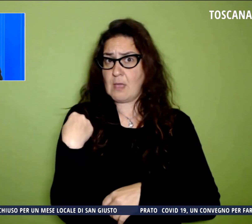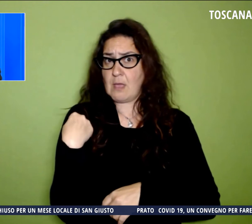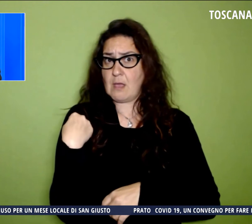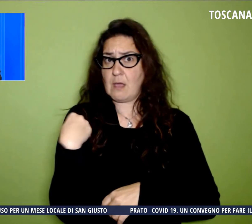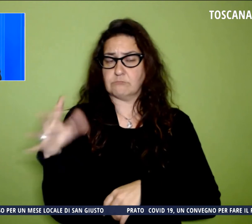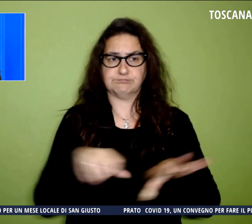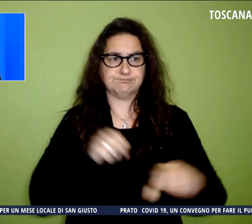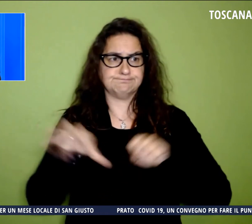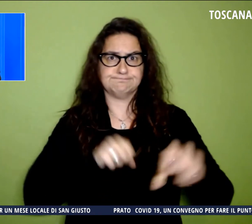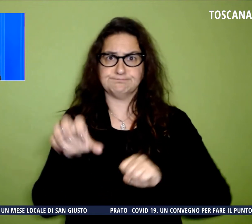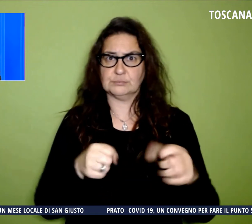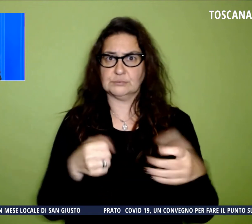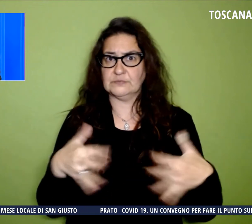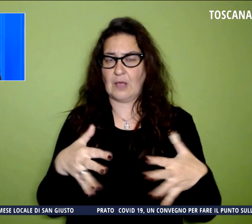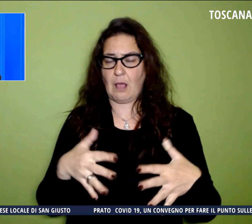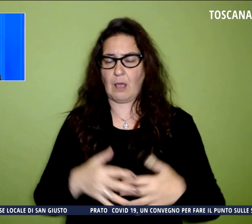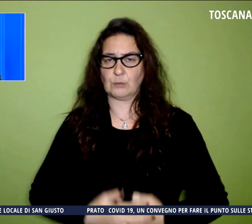tesoro della donna.